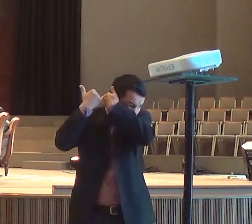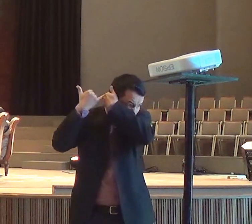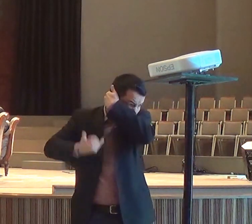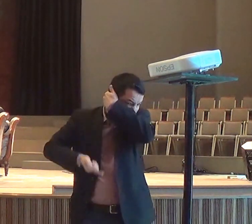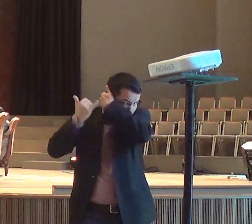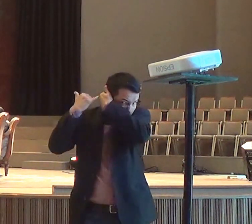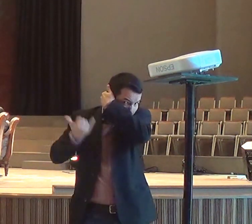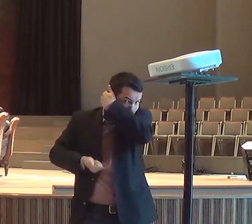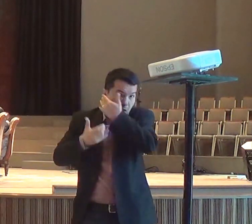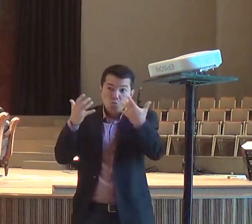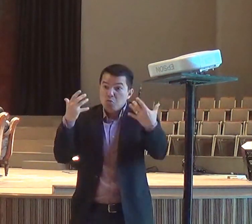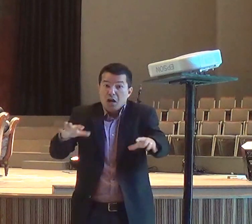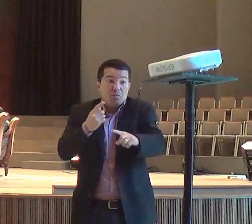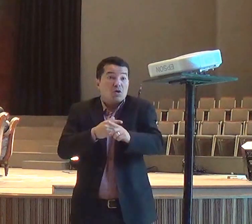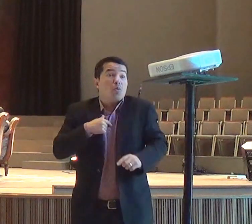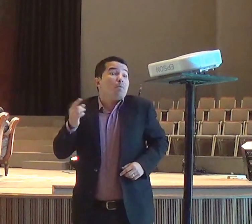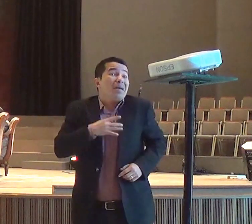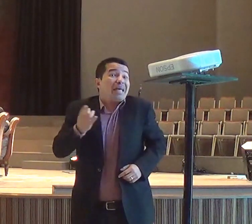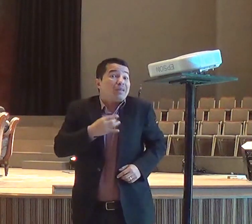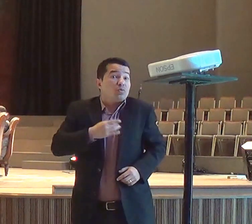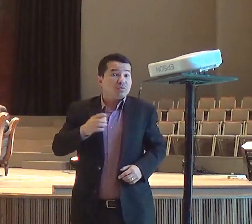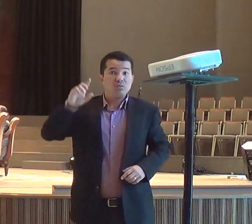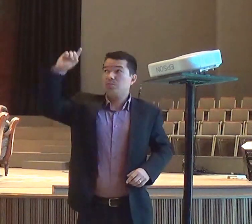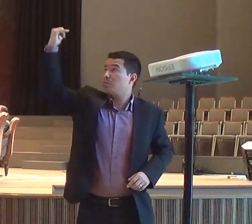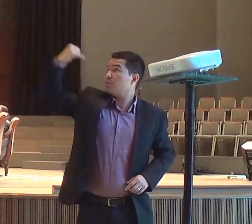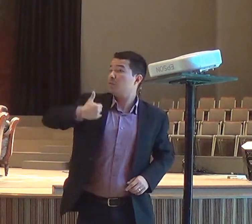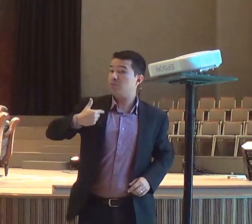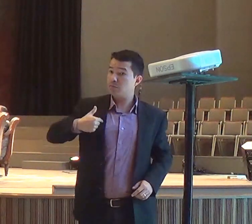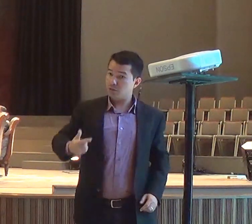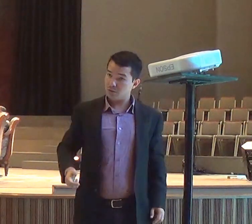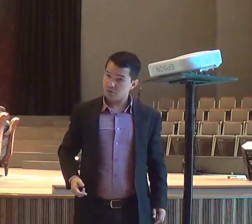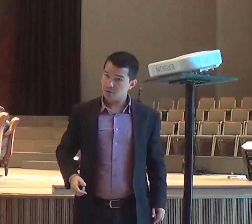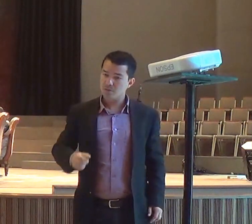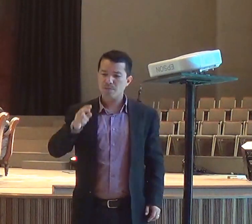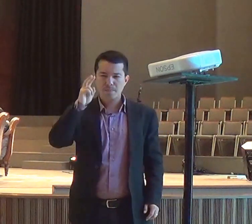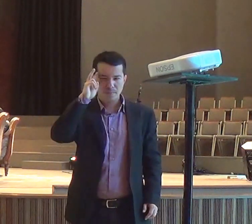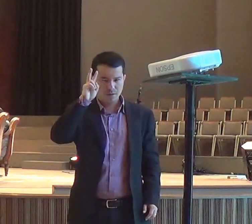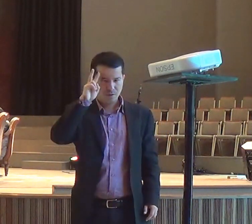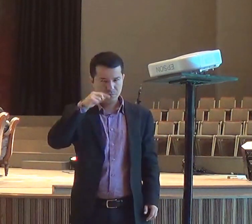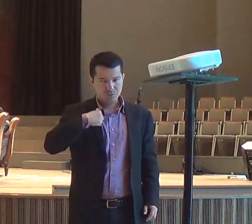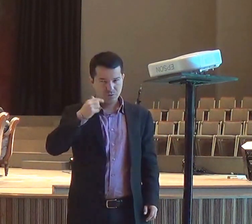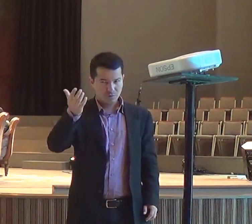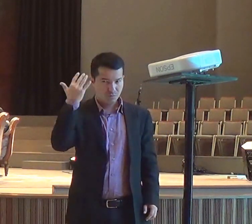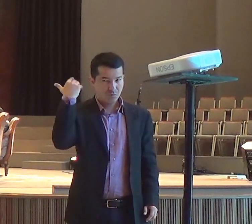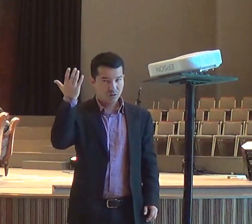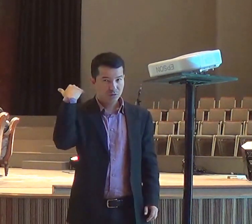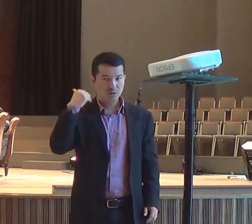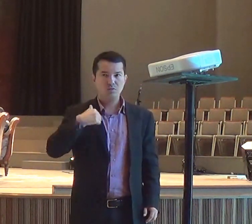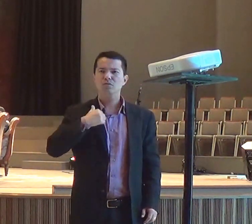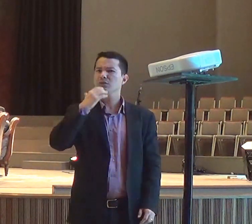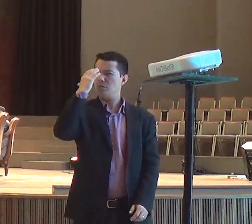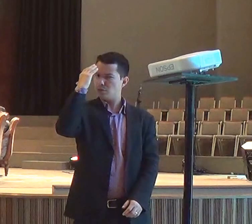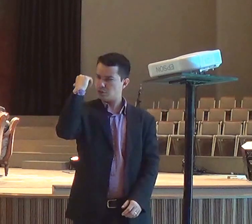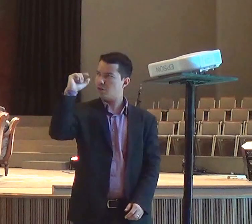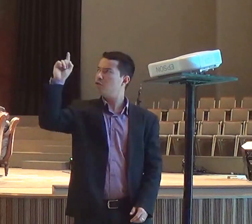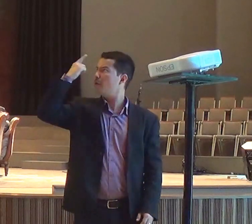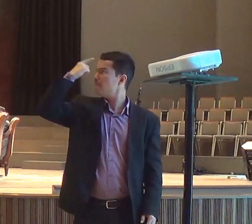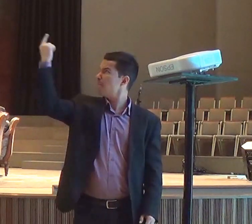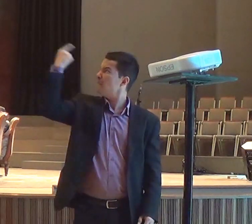eu me lembro, de uma vez, que eu sabia, claramente, o que Deus, queria que eu fizesse, e eu não fiz,